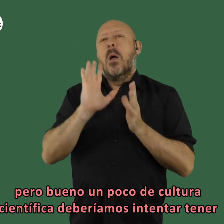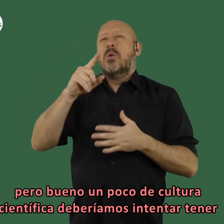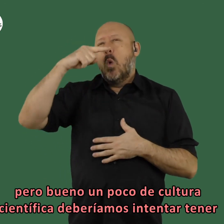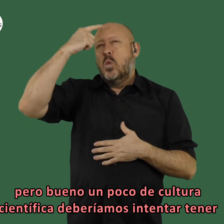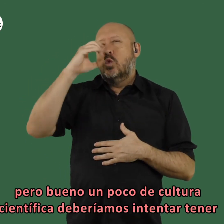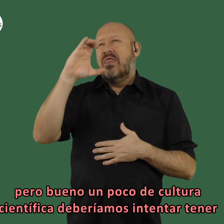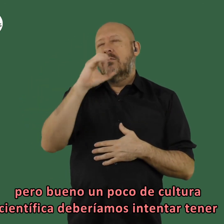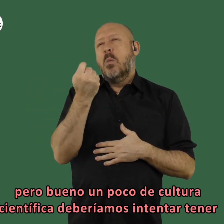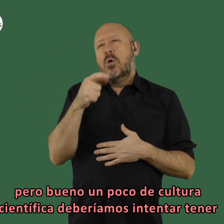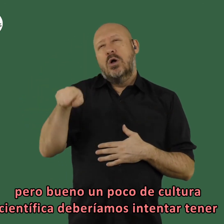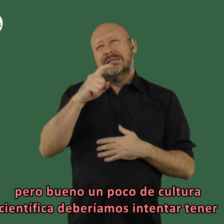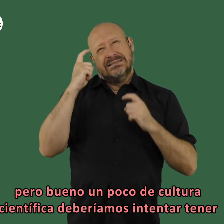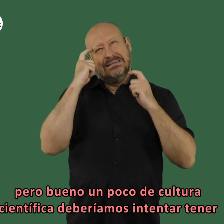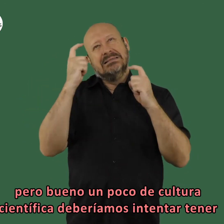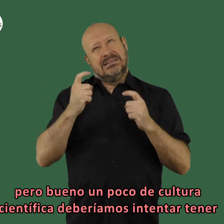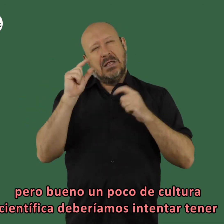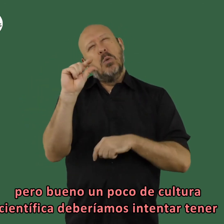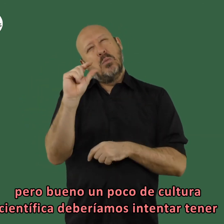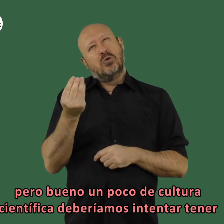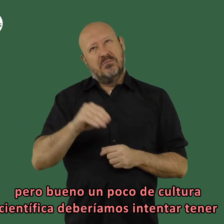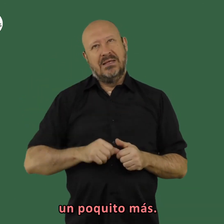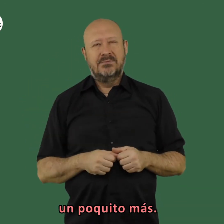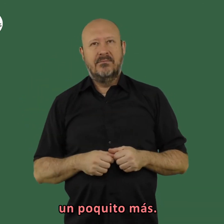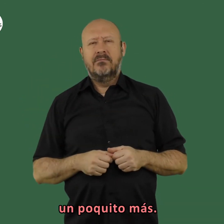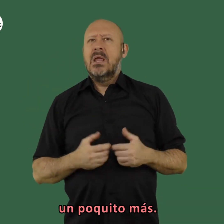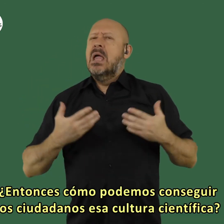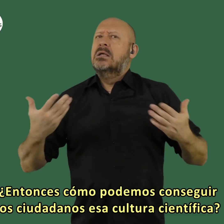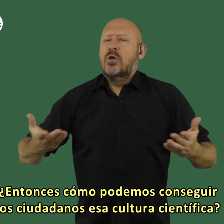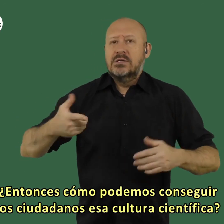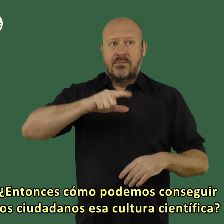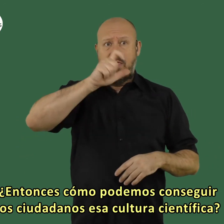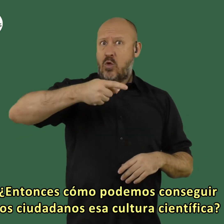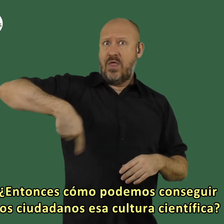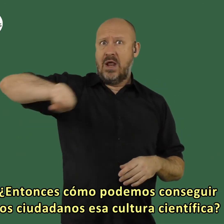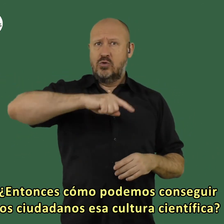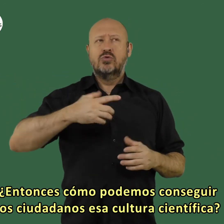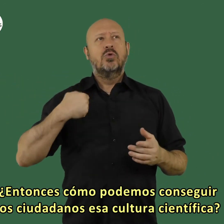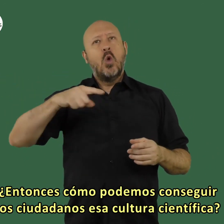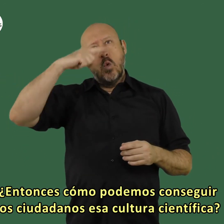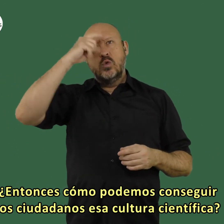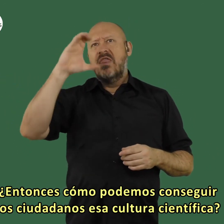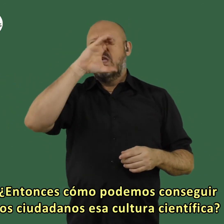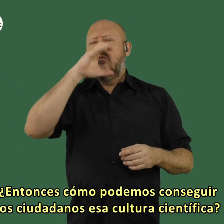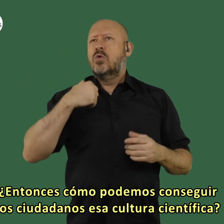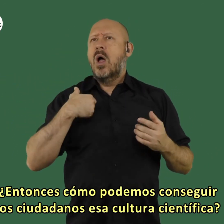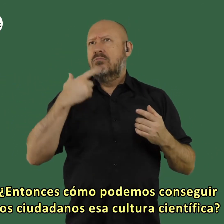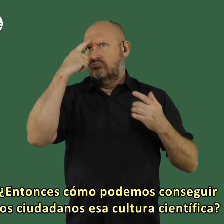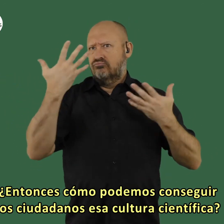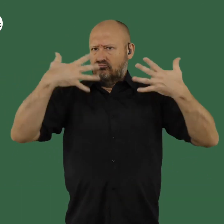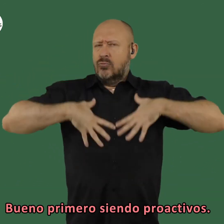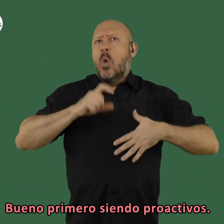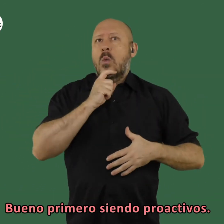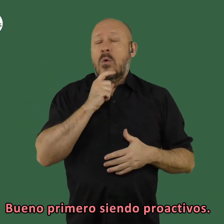fallo pero bueno un poco de cultura científica deberíamos intentar tener un poquito más entonces cómo podemos los ciudadanos conseguir esa cultura